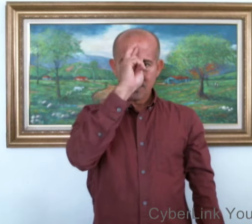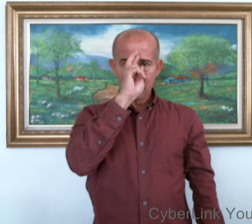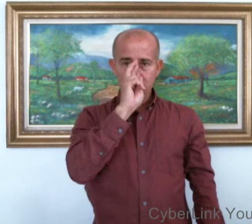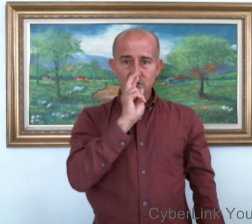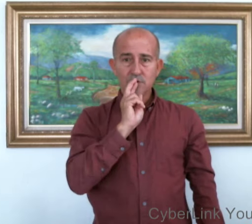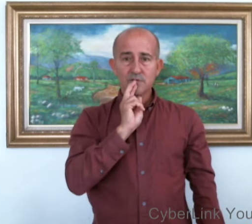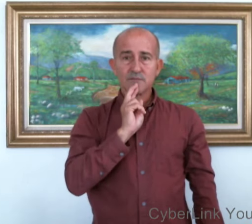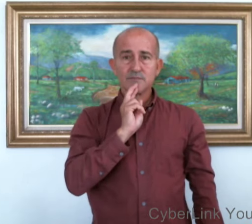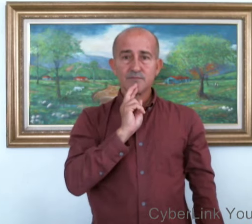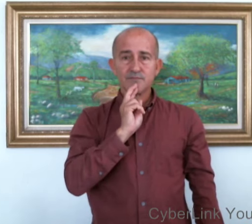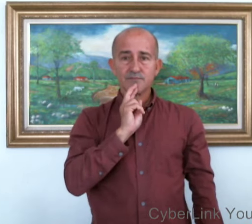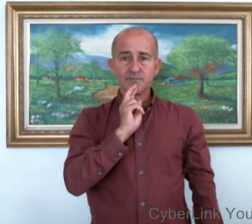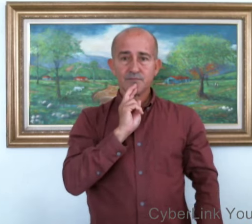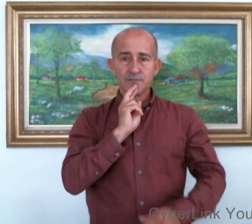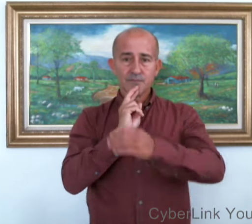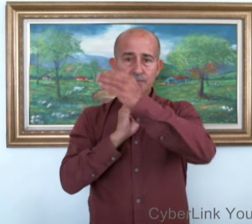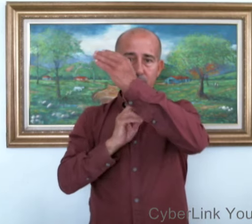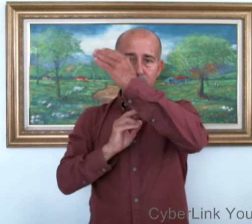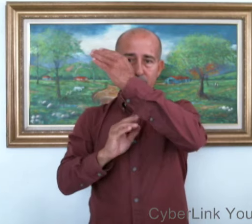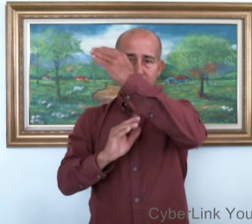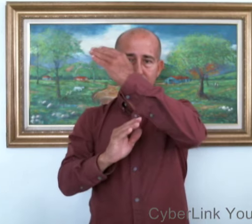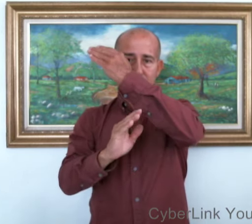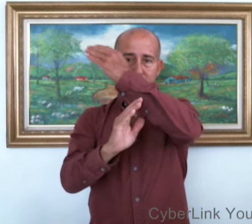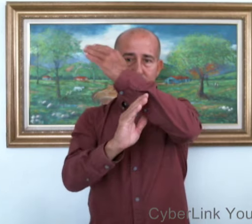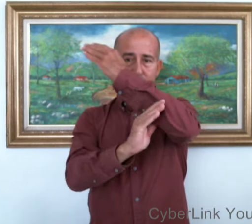Agosto. Para septiembre.